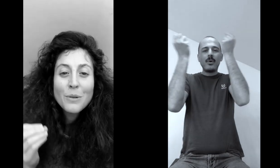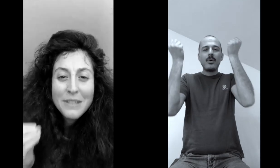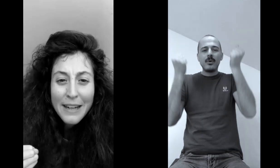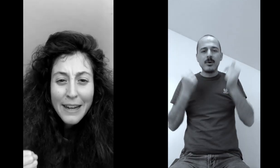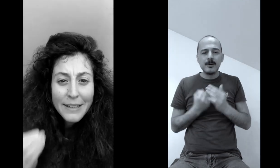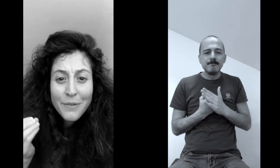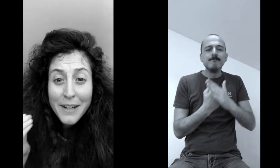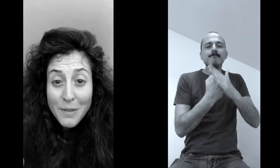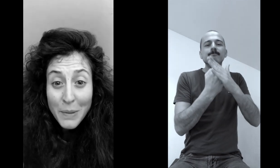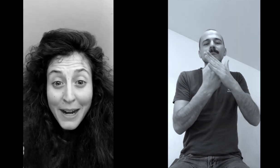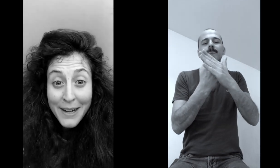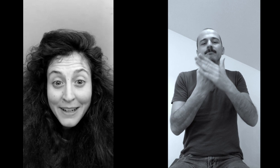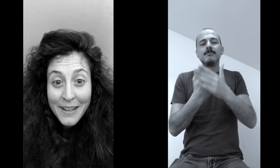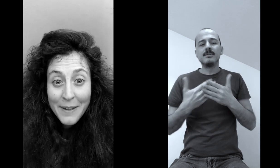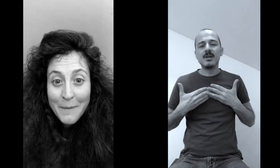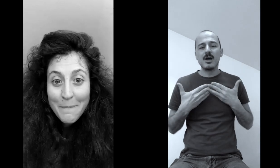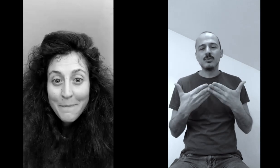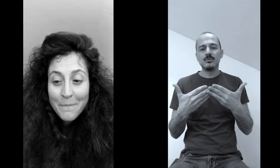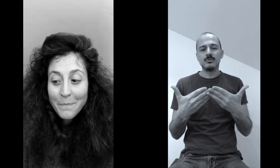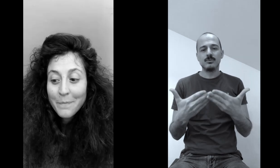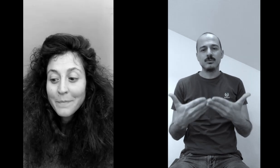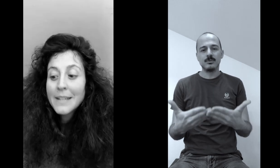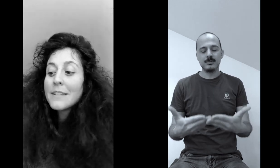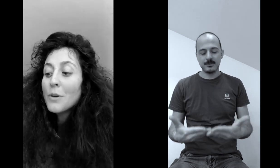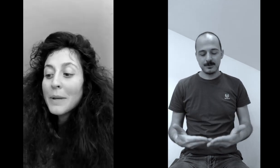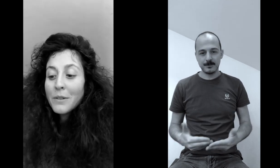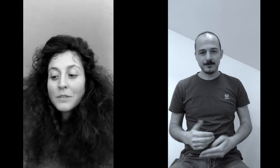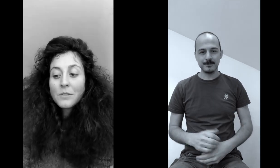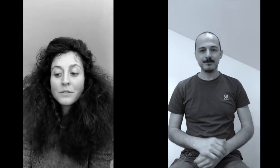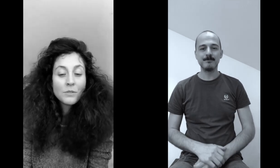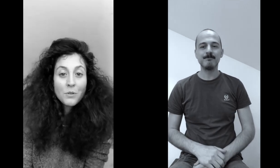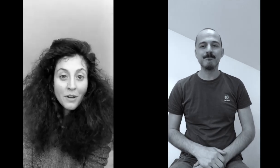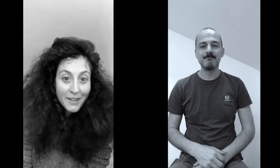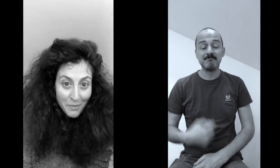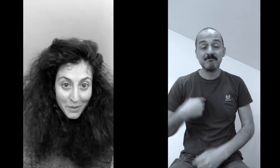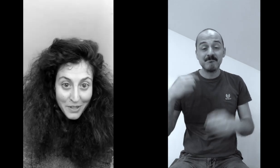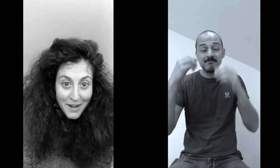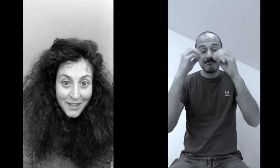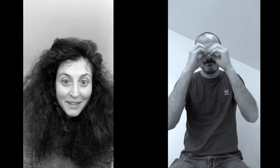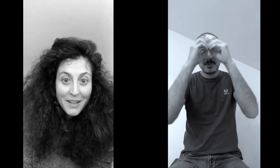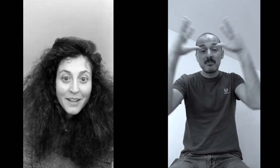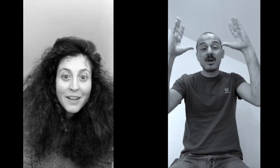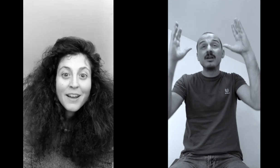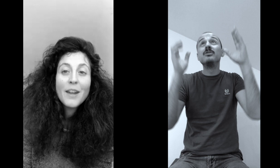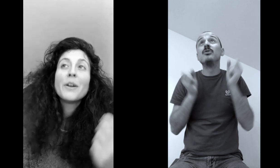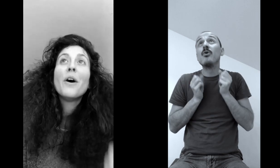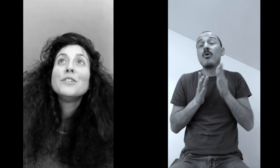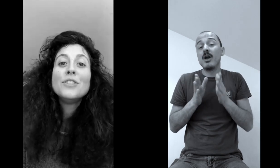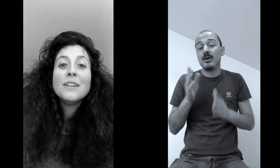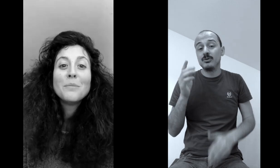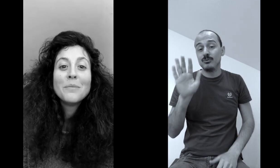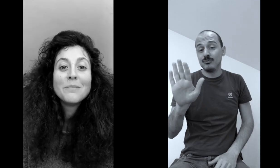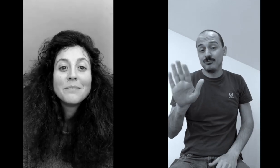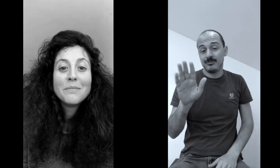di sostenere di far respirare e siccome io non lo so neanche immaginare allora